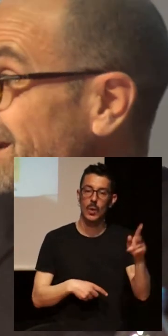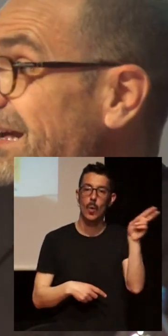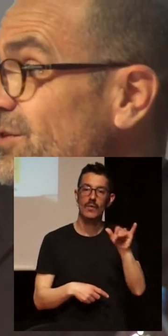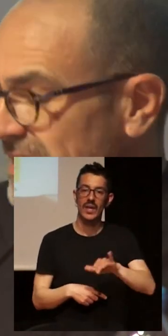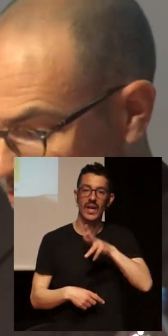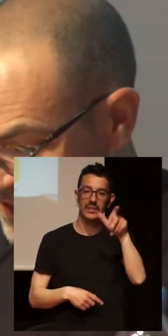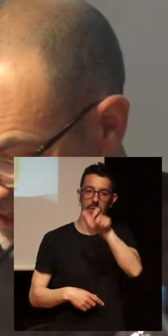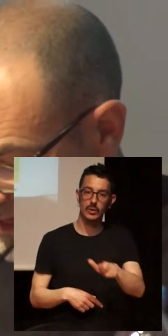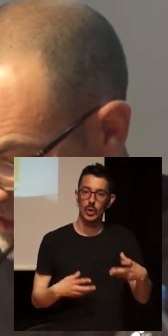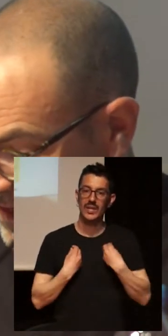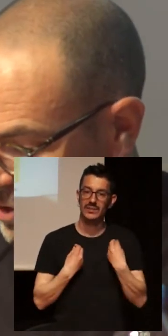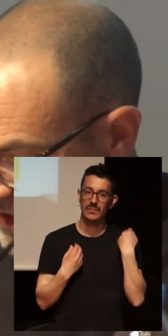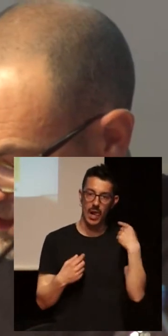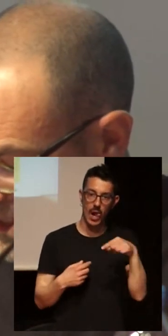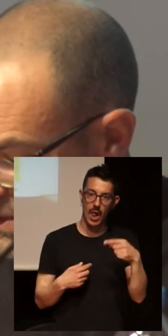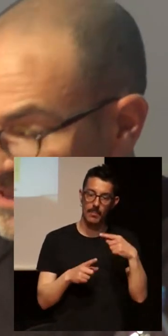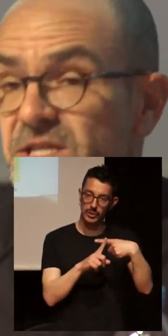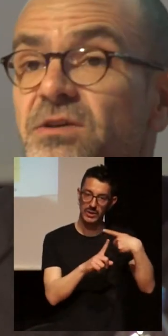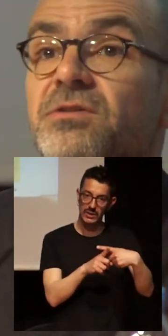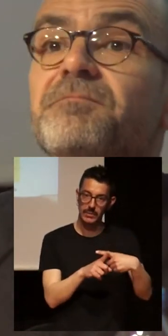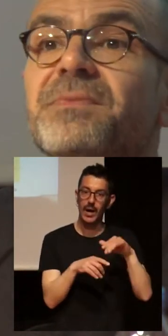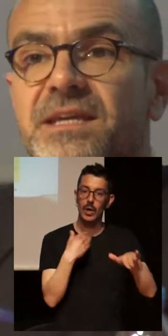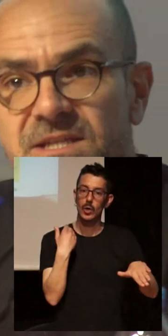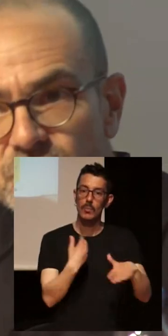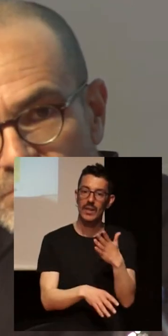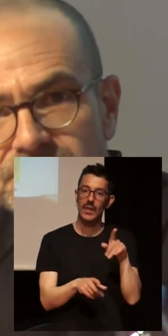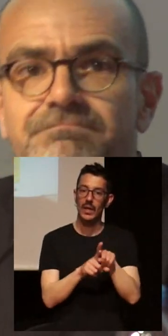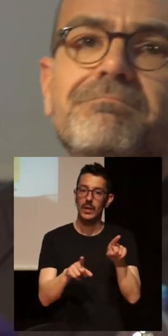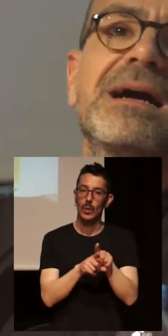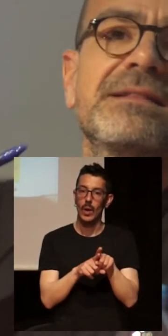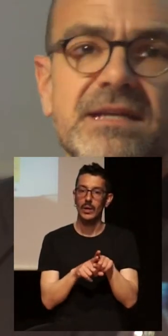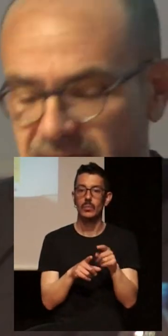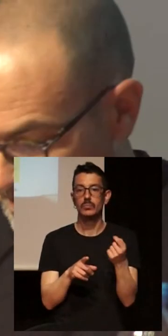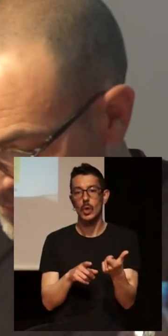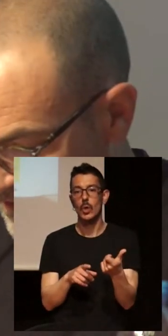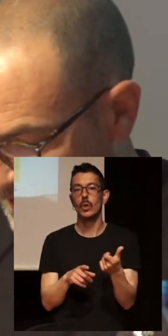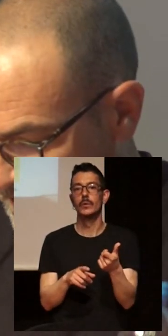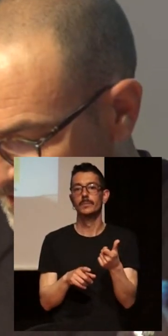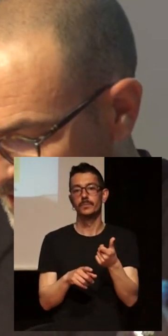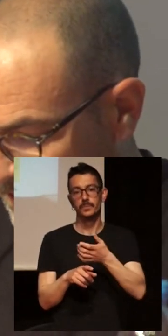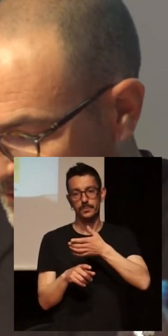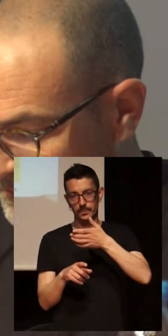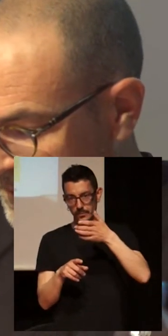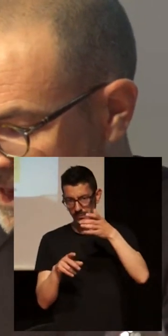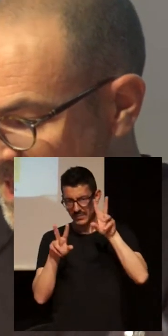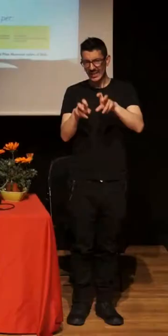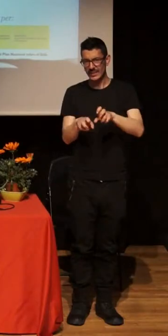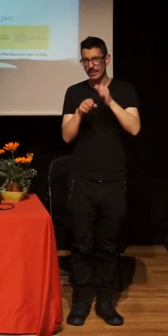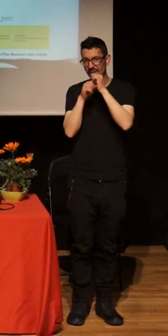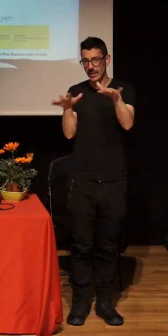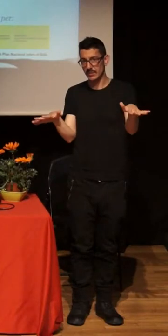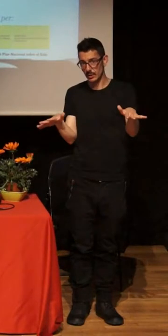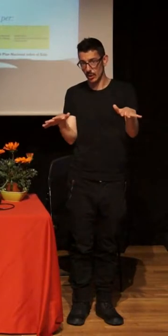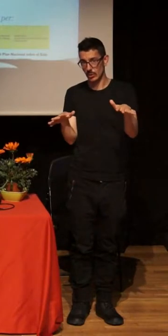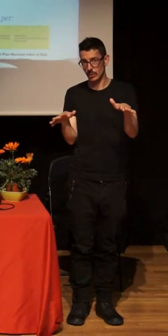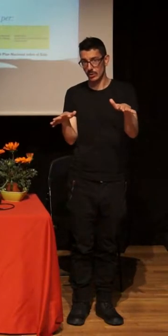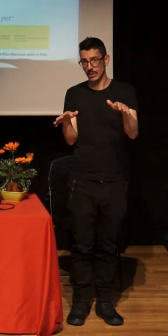relacionar con esa idea de vectores de transmisión y es un mantra que empieza a ganar terreno. La prueba del